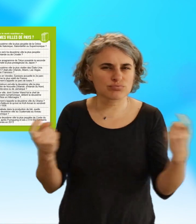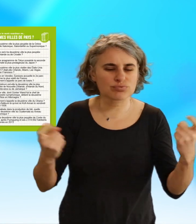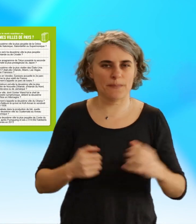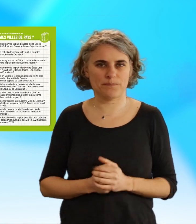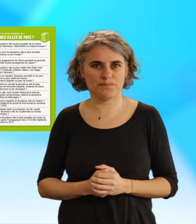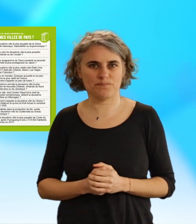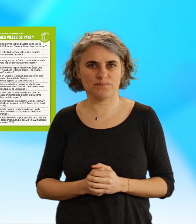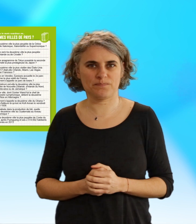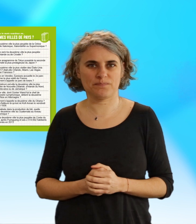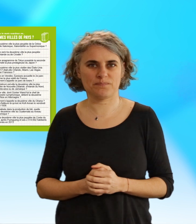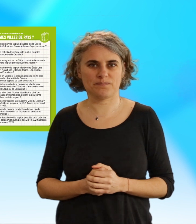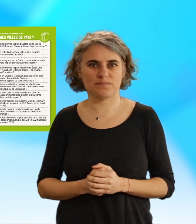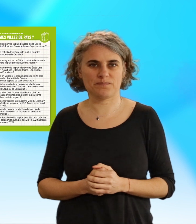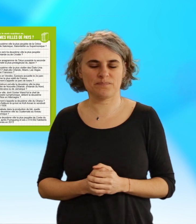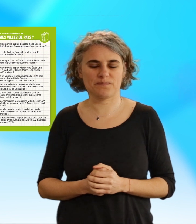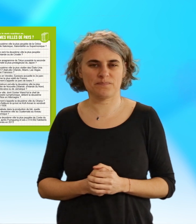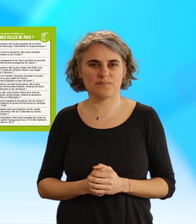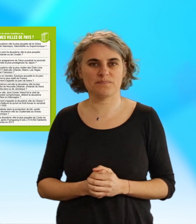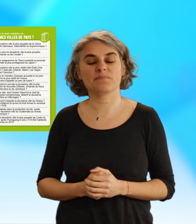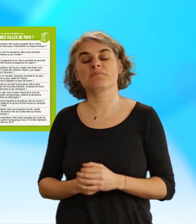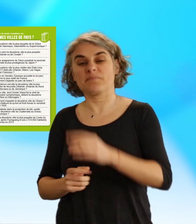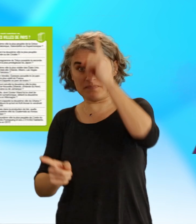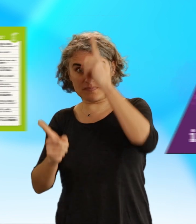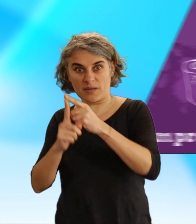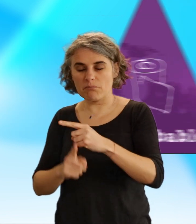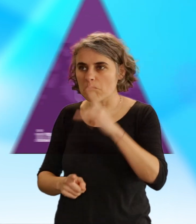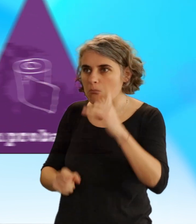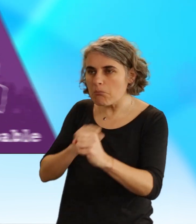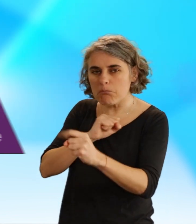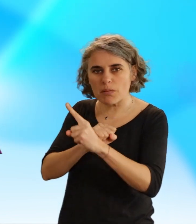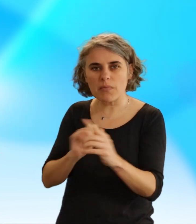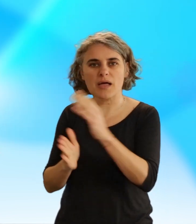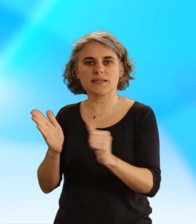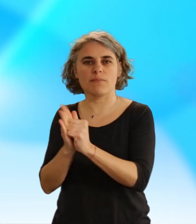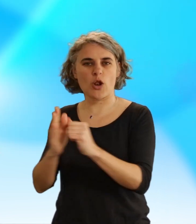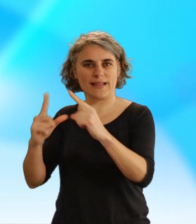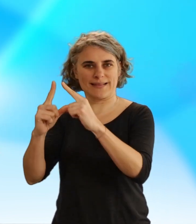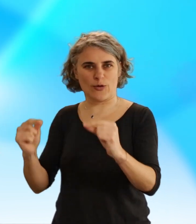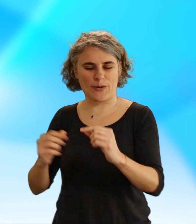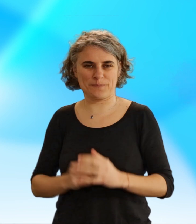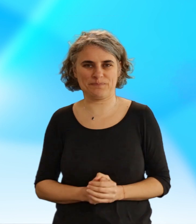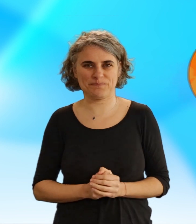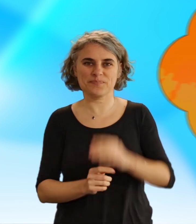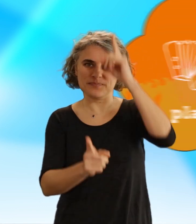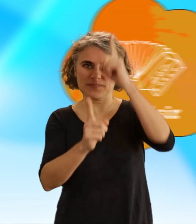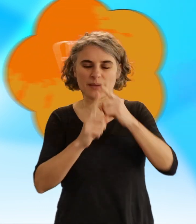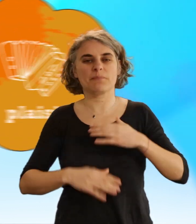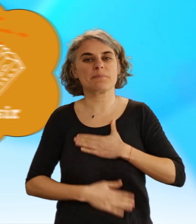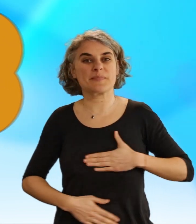4 thèmes comprenant une multitude de sujets. Improbable est représenté par un triangle. Plaisir est